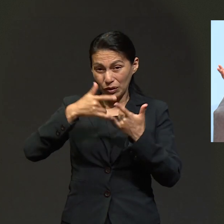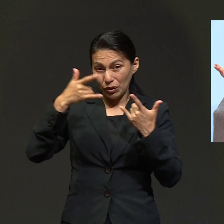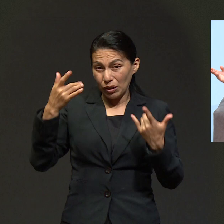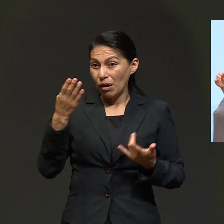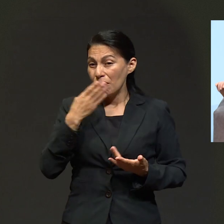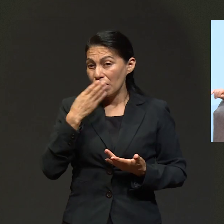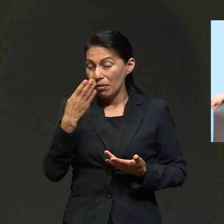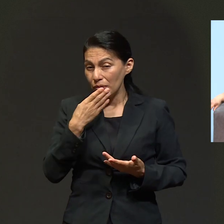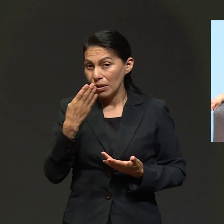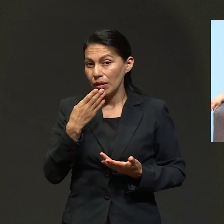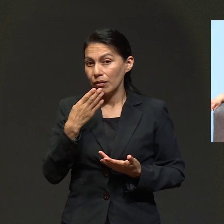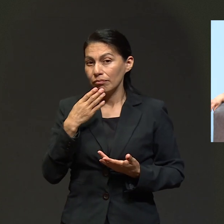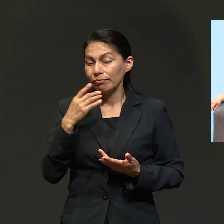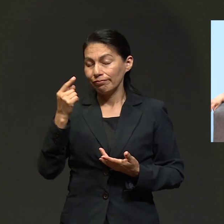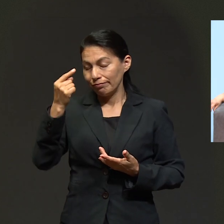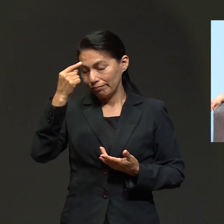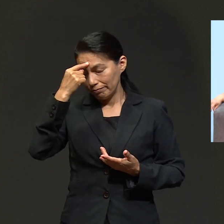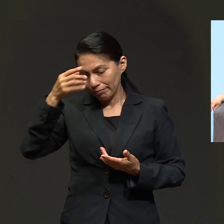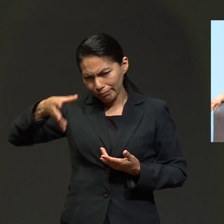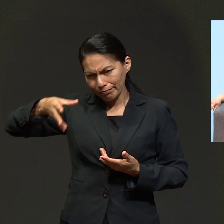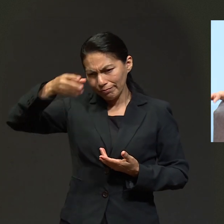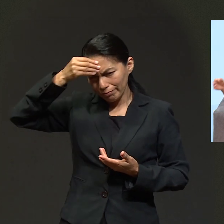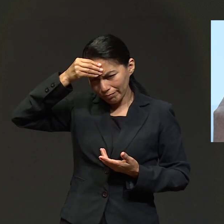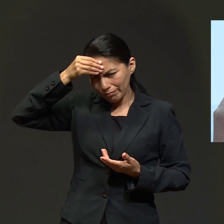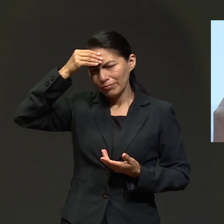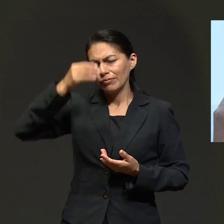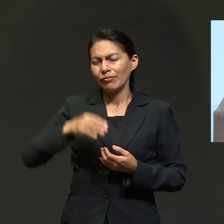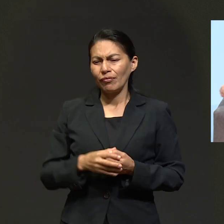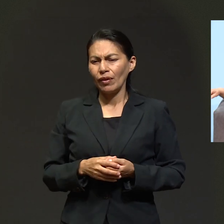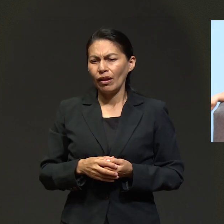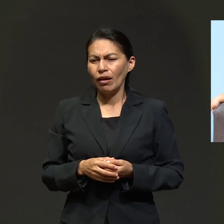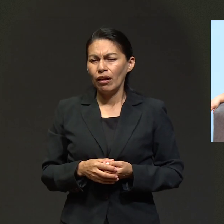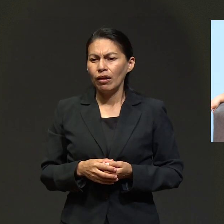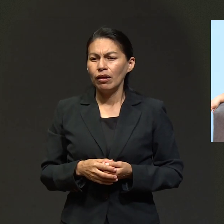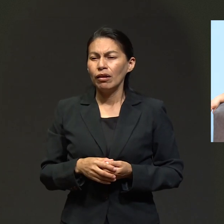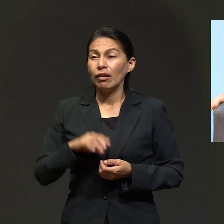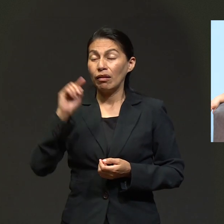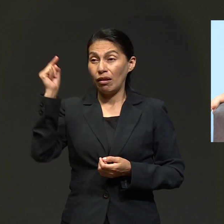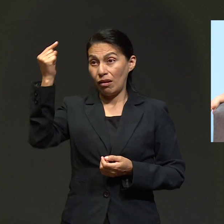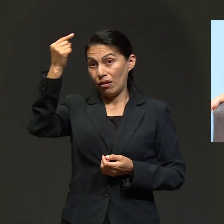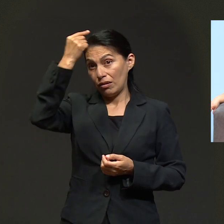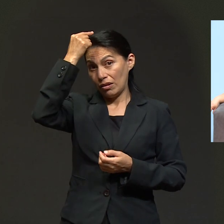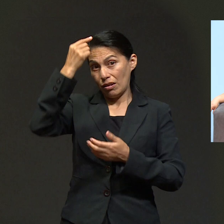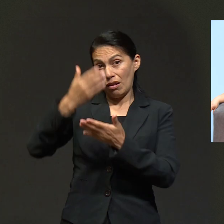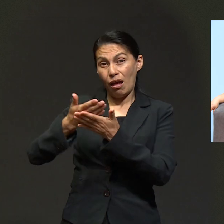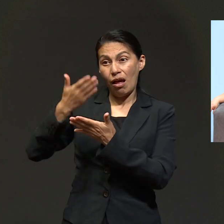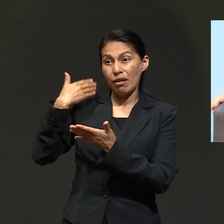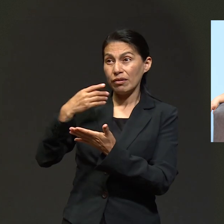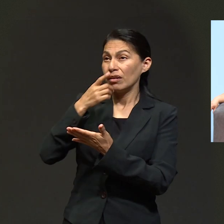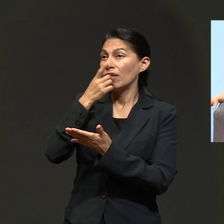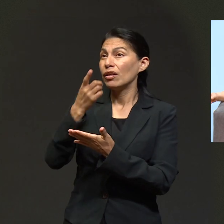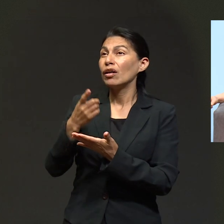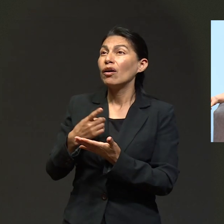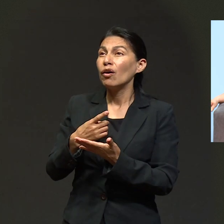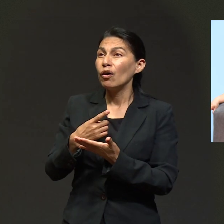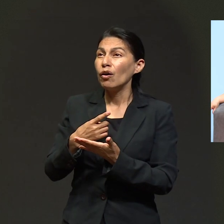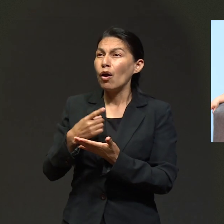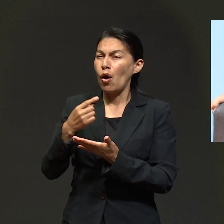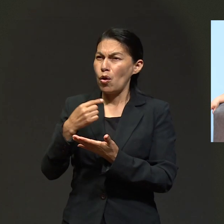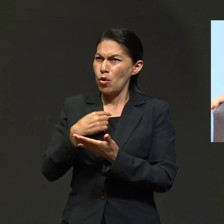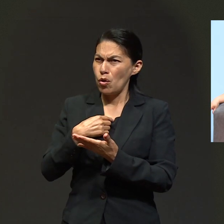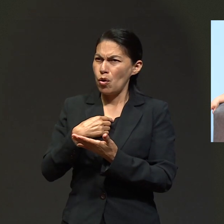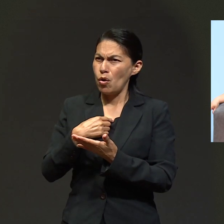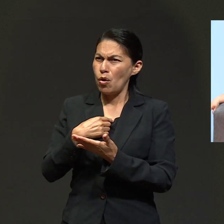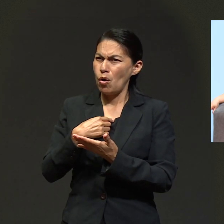ahora sí recordando las historias de la palabra de Dios que se han quedado para nuestros tiempos, esas historias. Entonces yo dije, si Daniel se